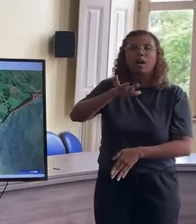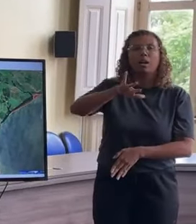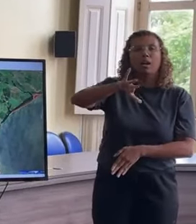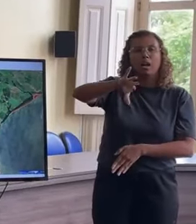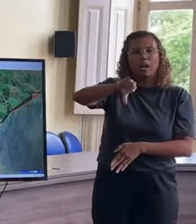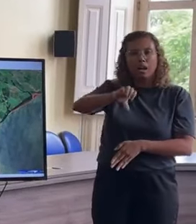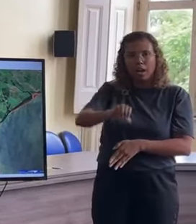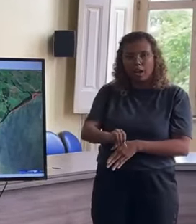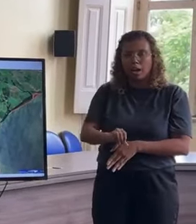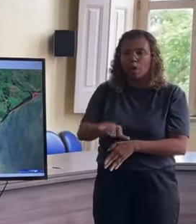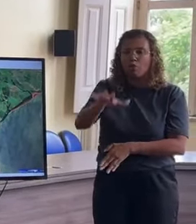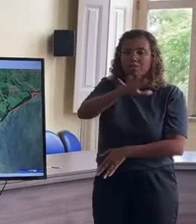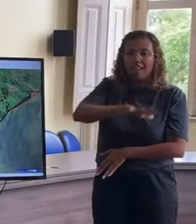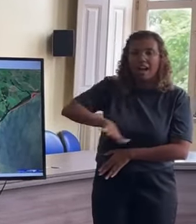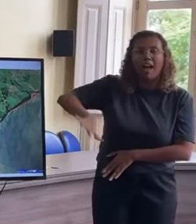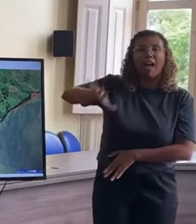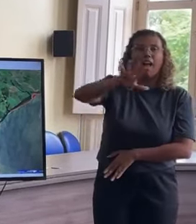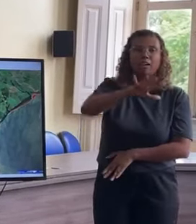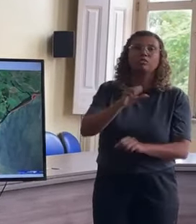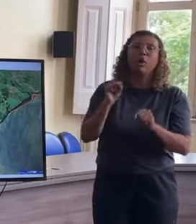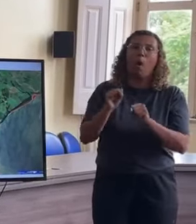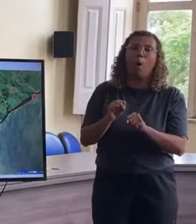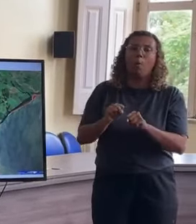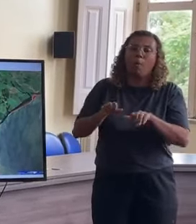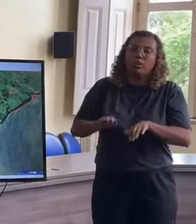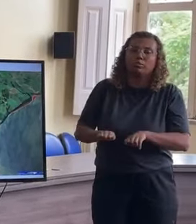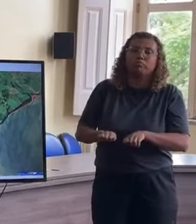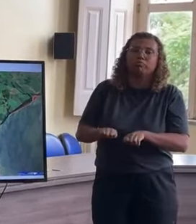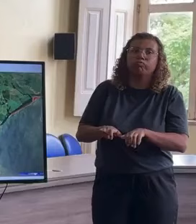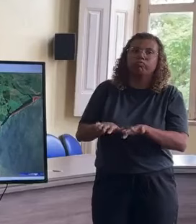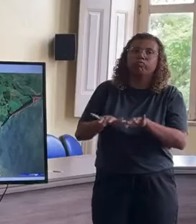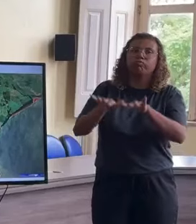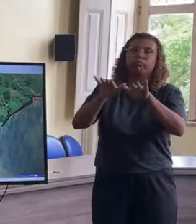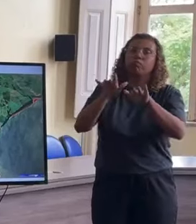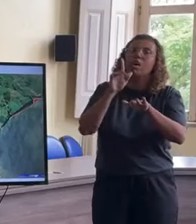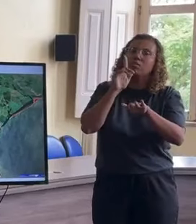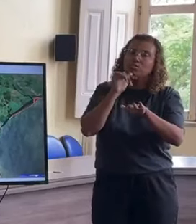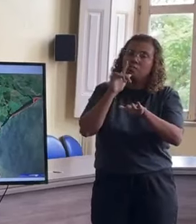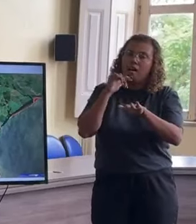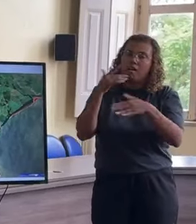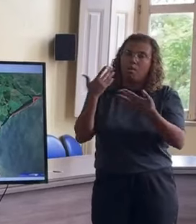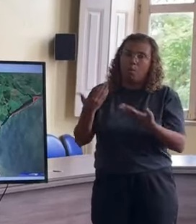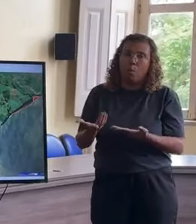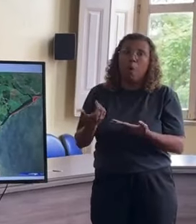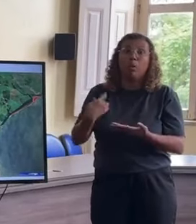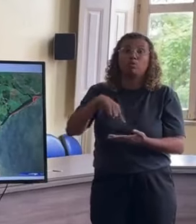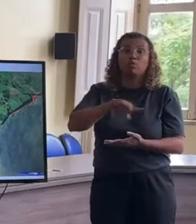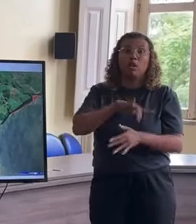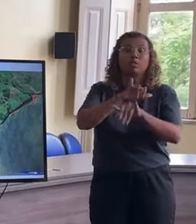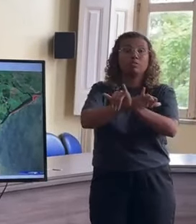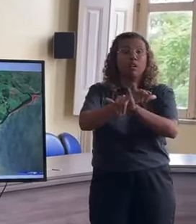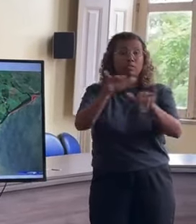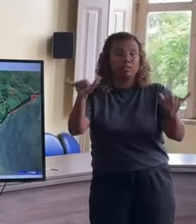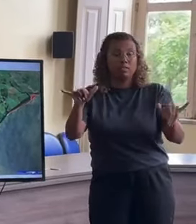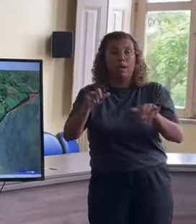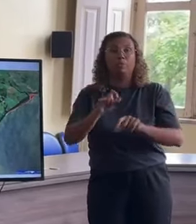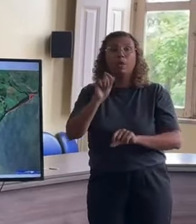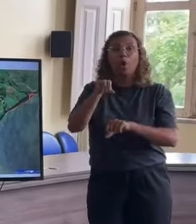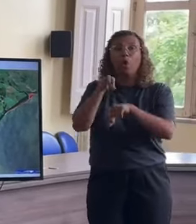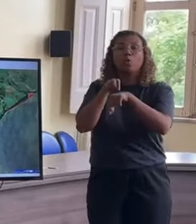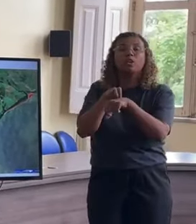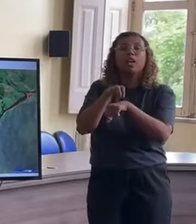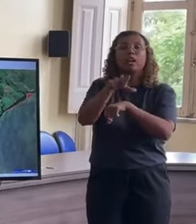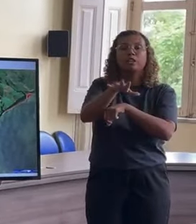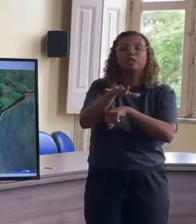pela chuva da região, pode haver alguma elevação aqui e nós vamos avisar. O que nós dizemos para as famílias